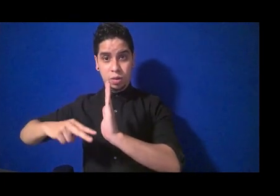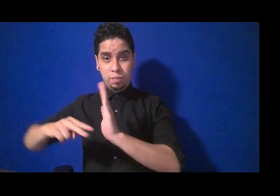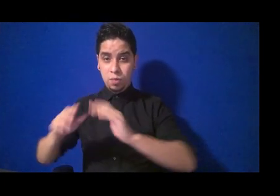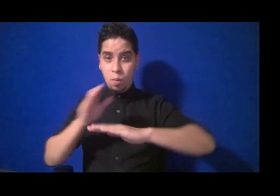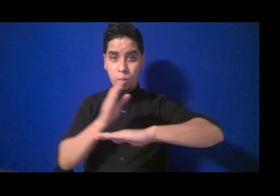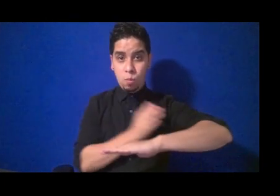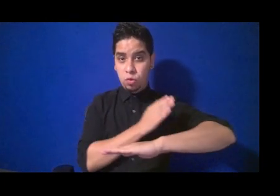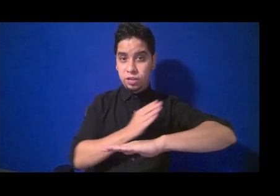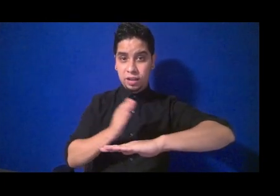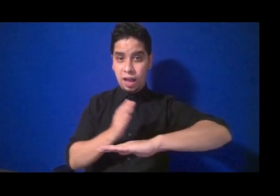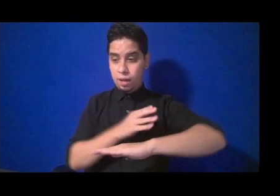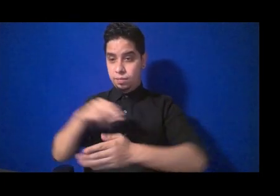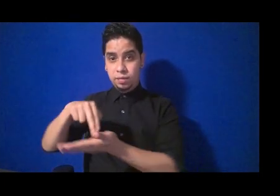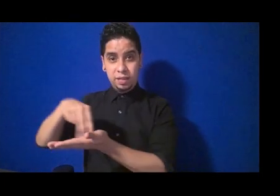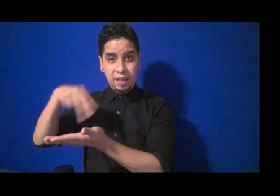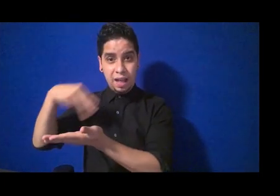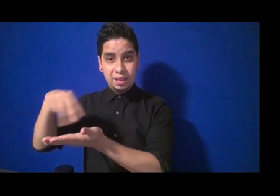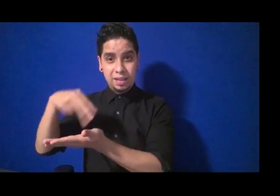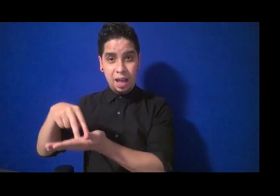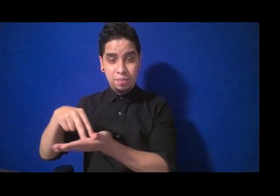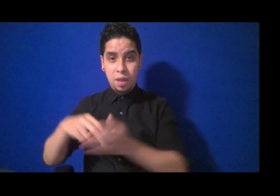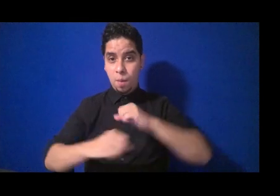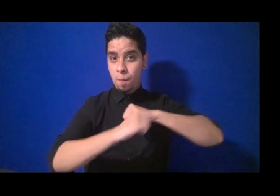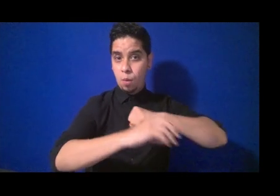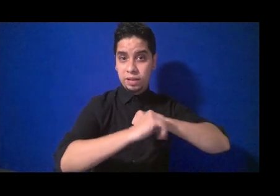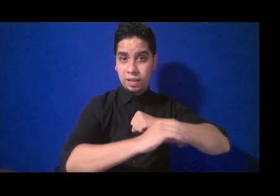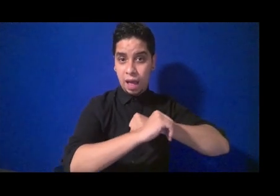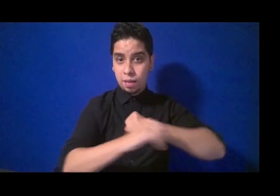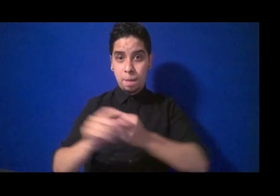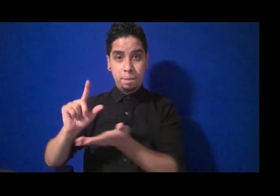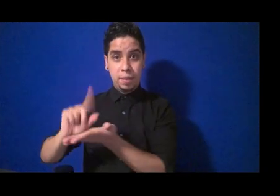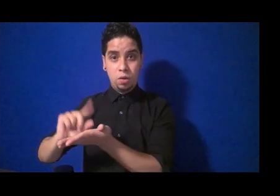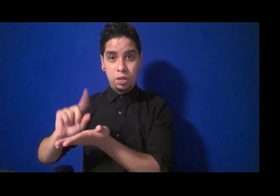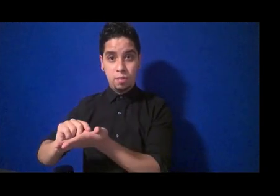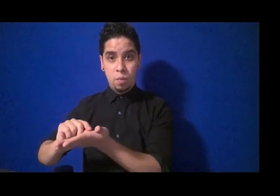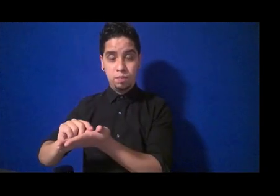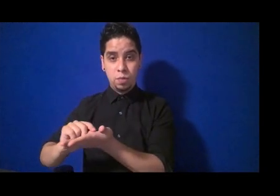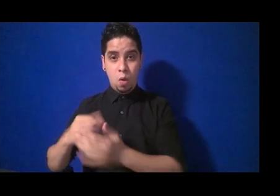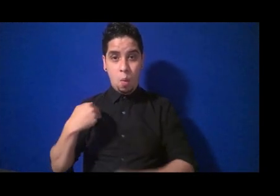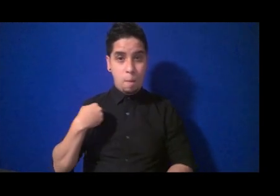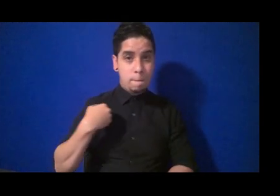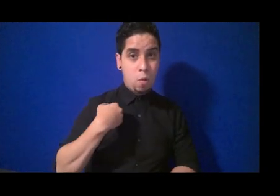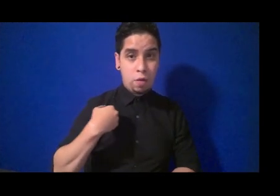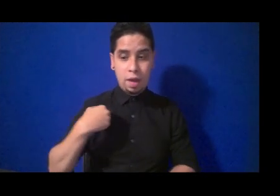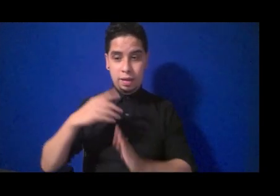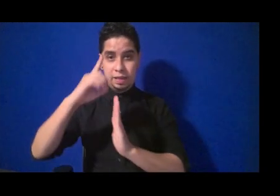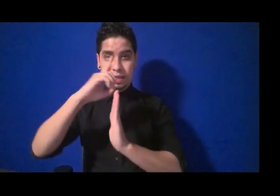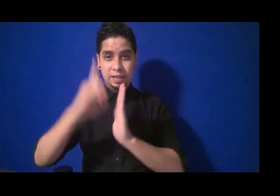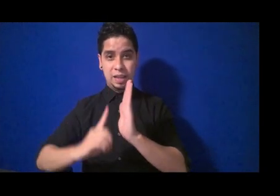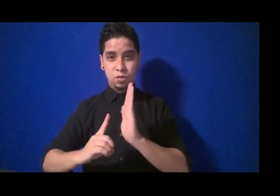Música, danza Publicidad Periodismo Moda y diseño Apoya